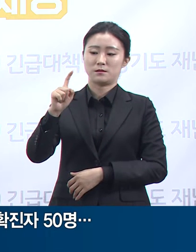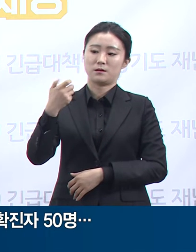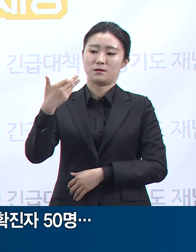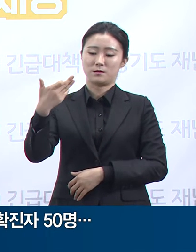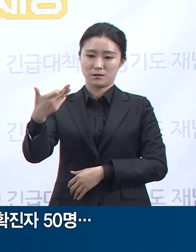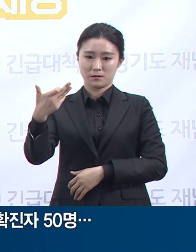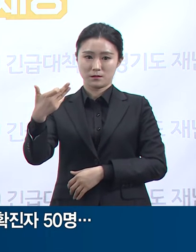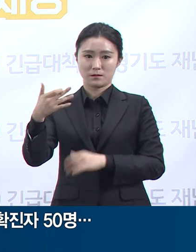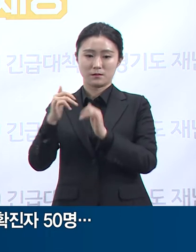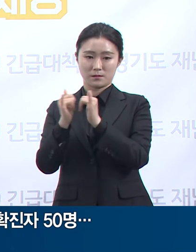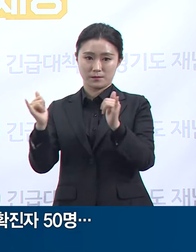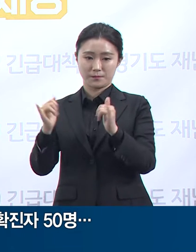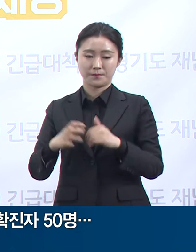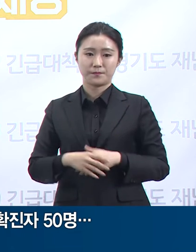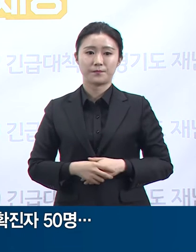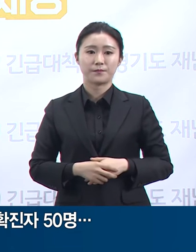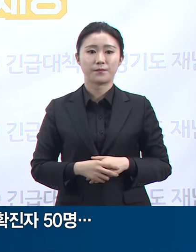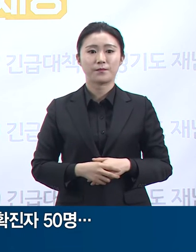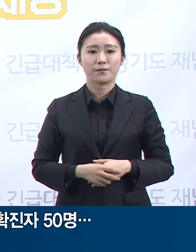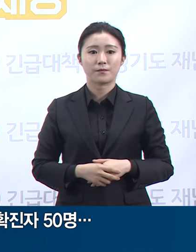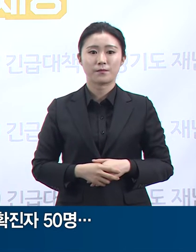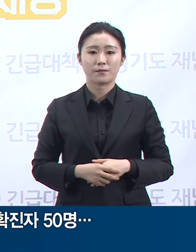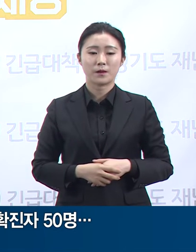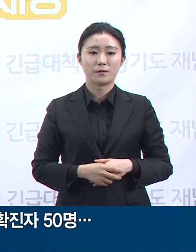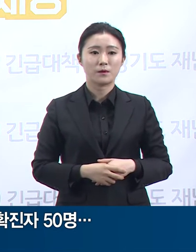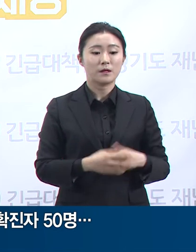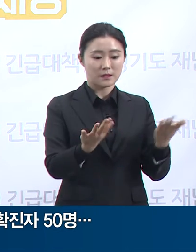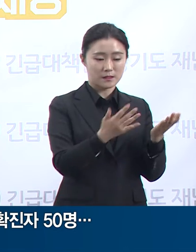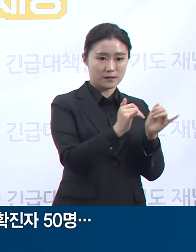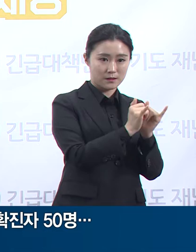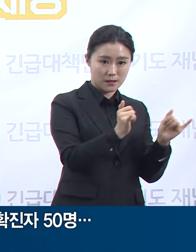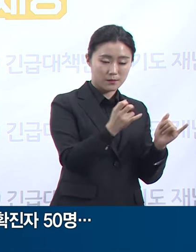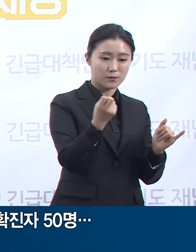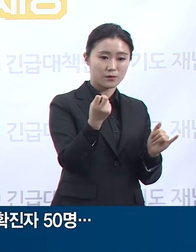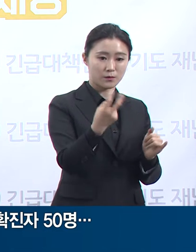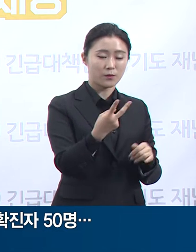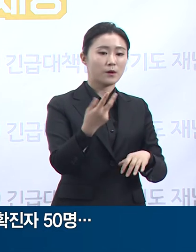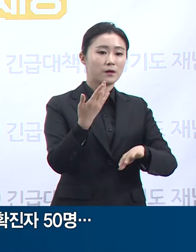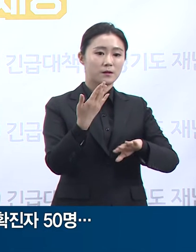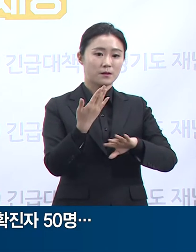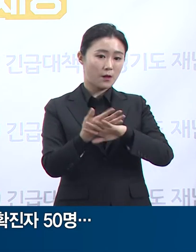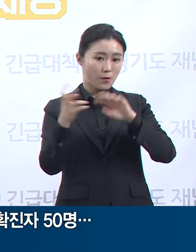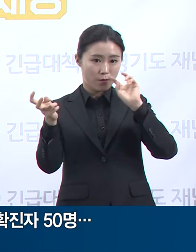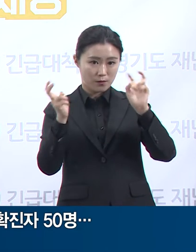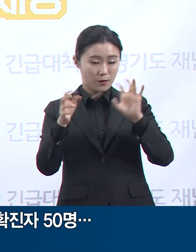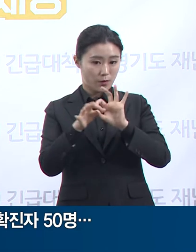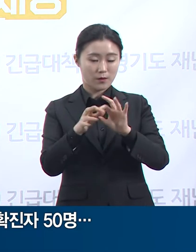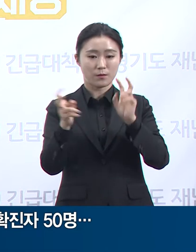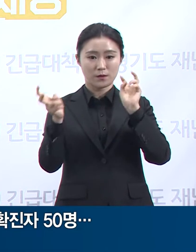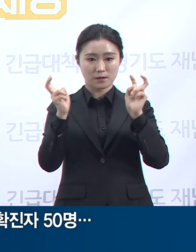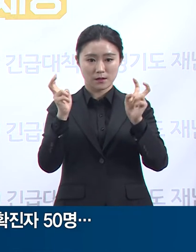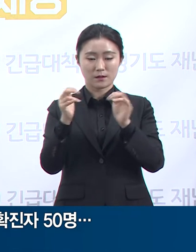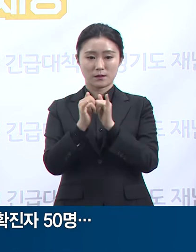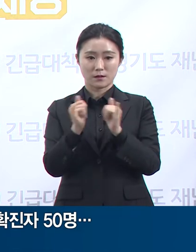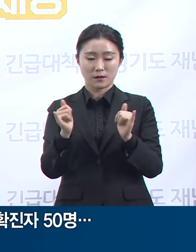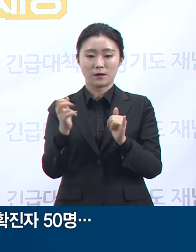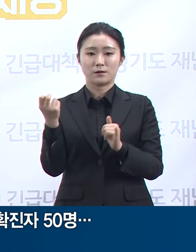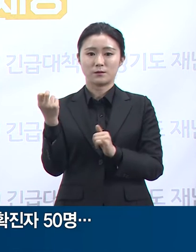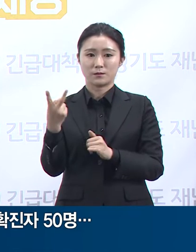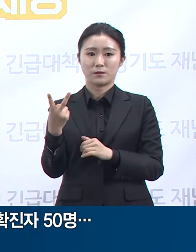12일부터 근무했던 종사자, 외주직원 및 방문객 등 4,368명에